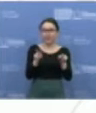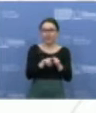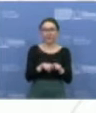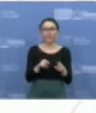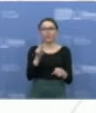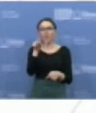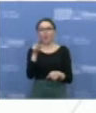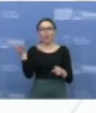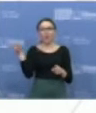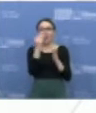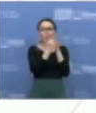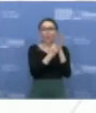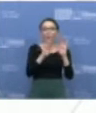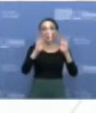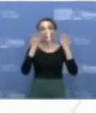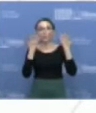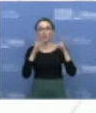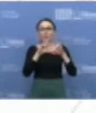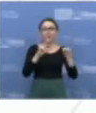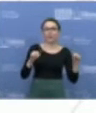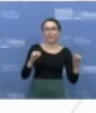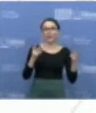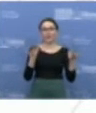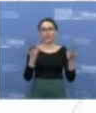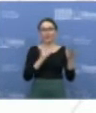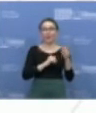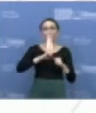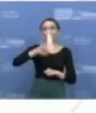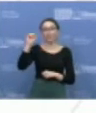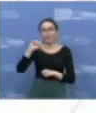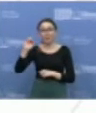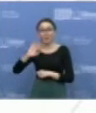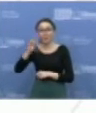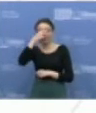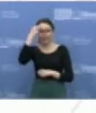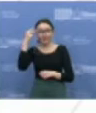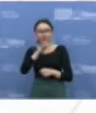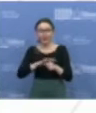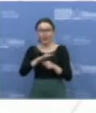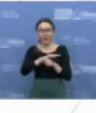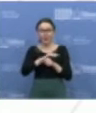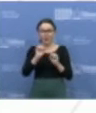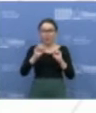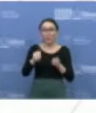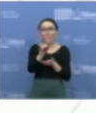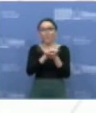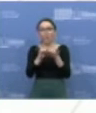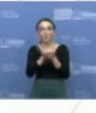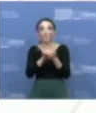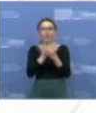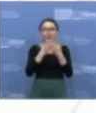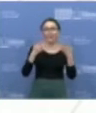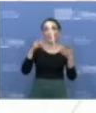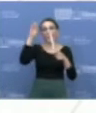pagal šitą metodą, jeigu suveiks pas mums Lietuva šitą programėlį, mes galėsime jį atkartoti ir